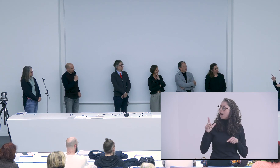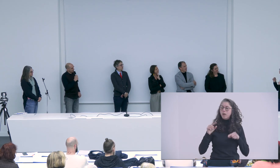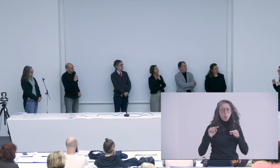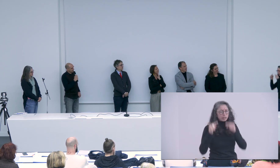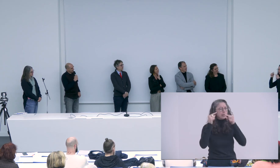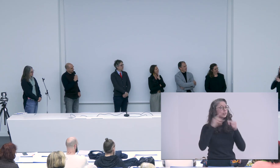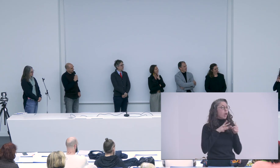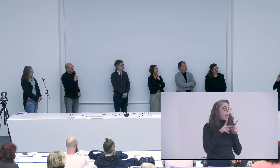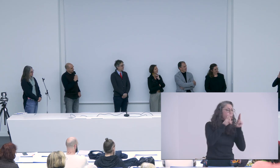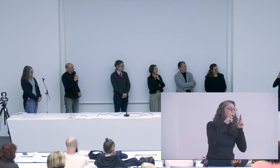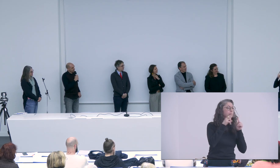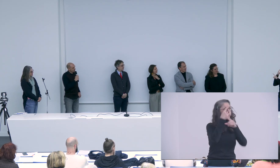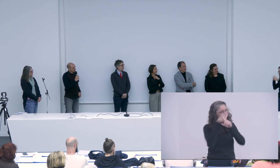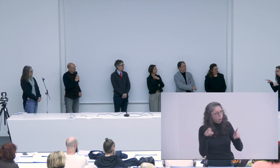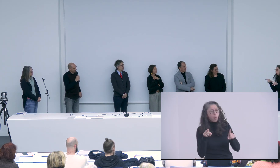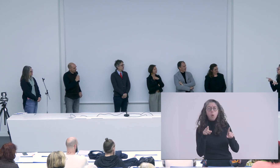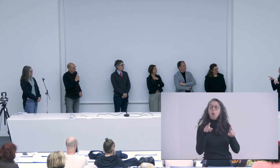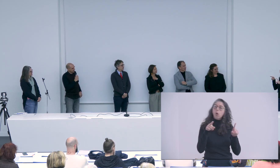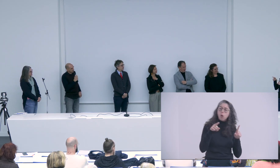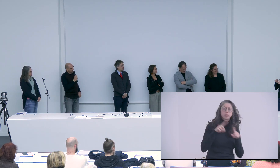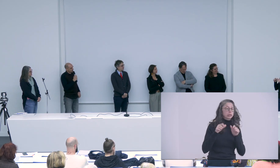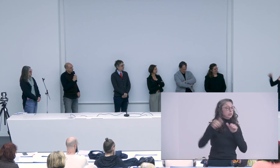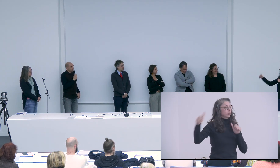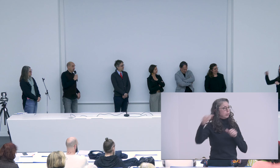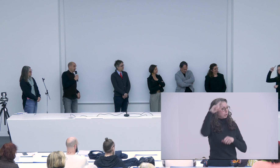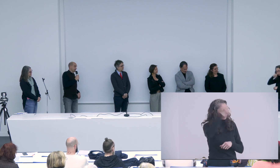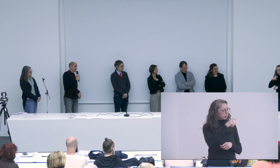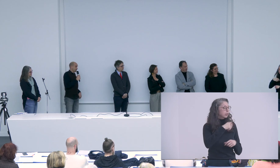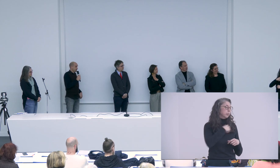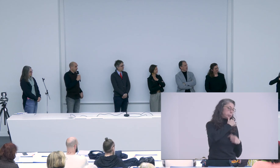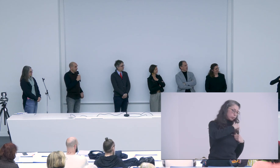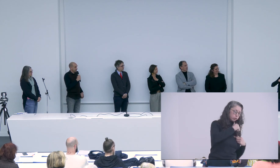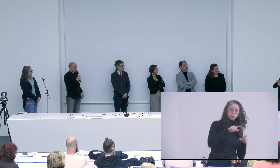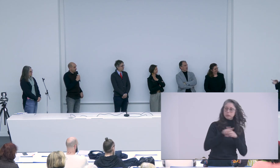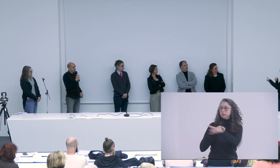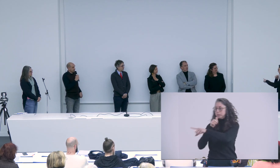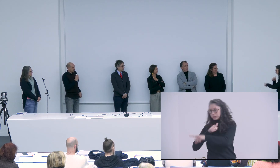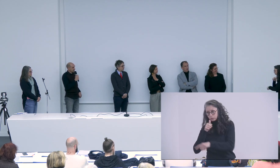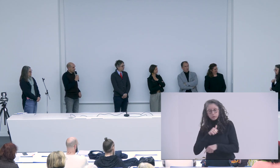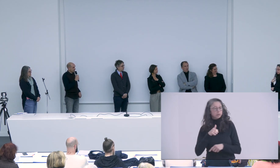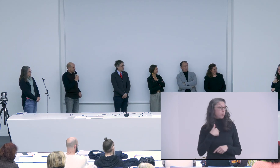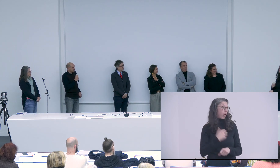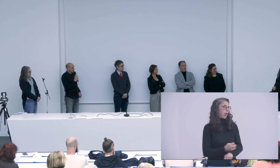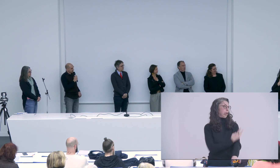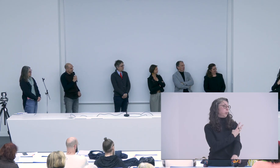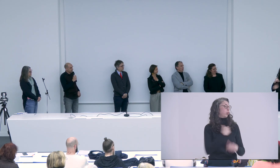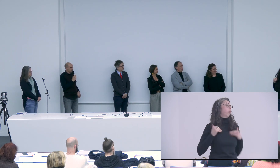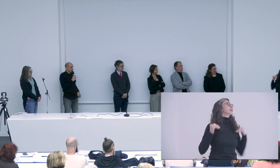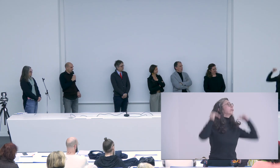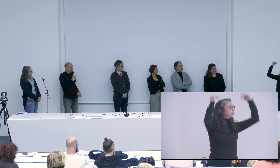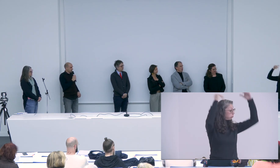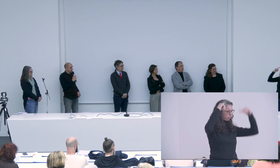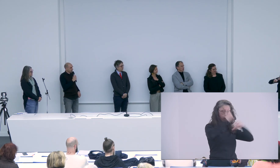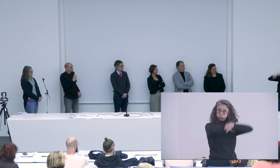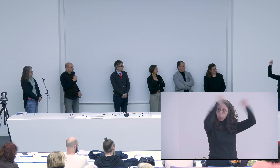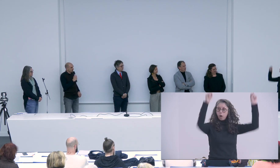parce que nous avons été en conflit sur certaines périodes nous avons eu des désaccords la collaboration à distance c'était difficile il a fallu